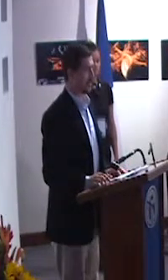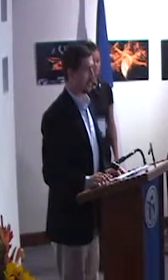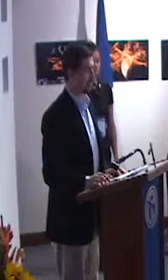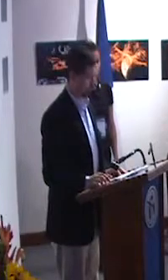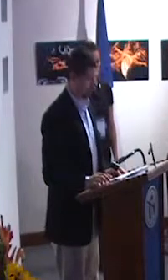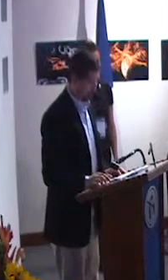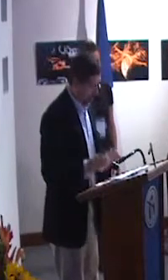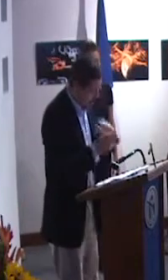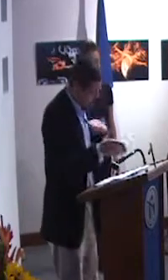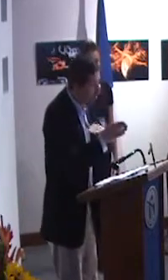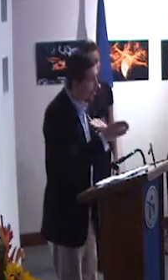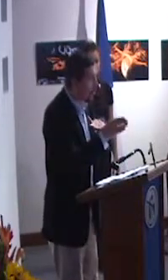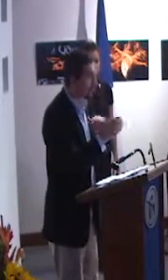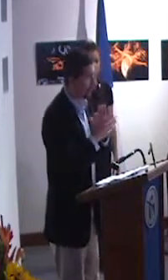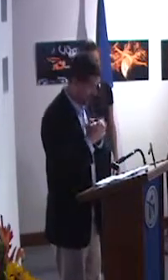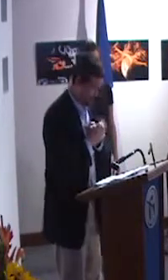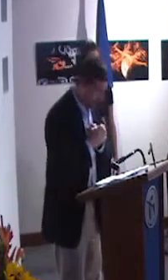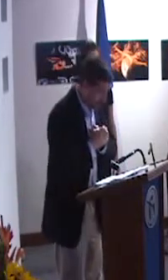inclusión.